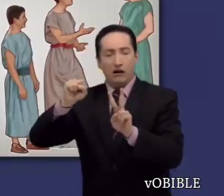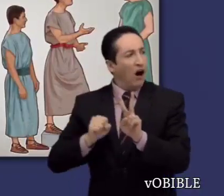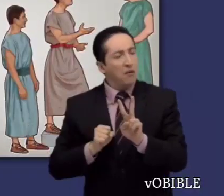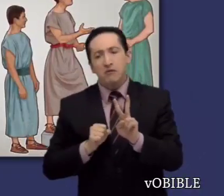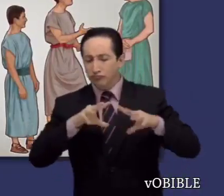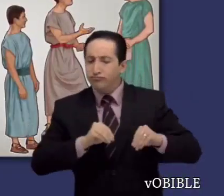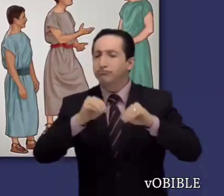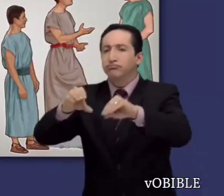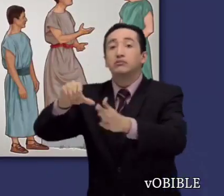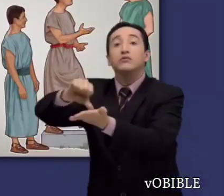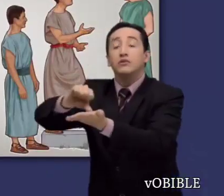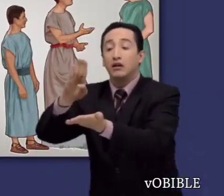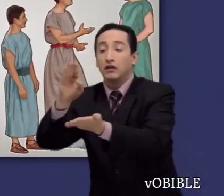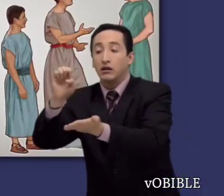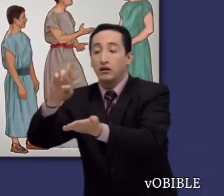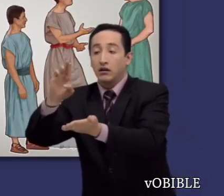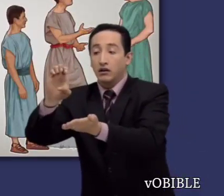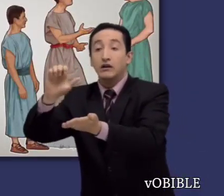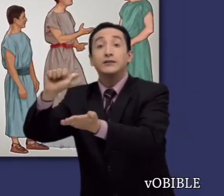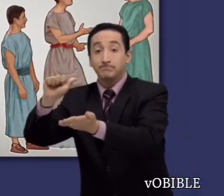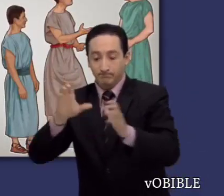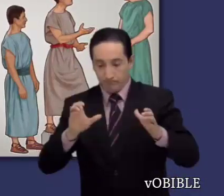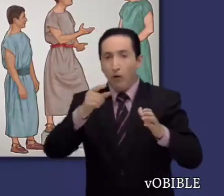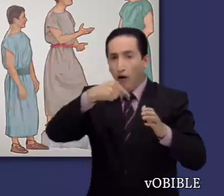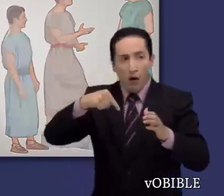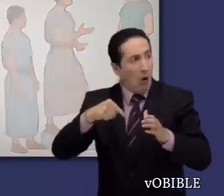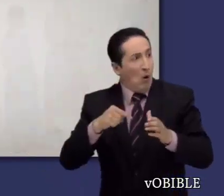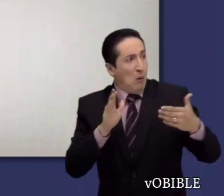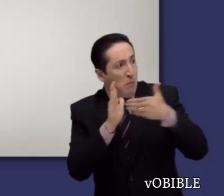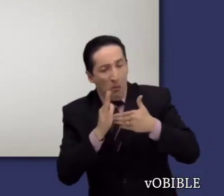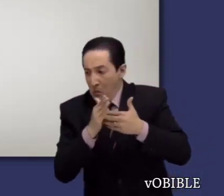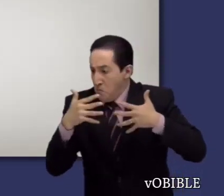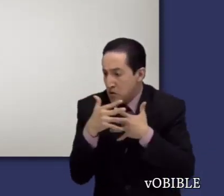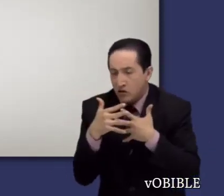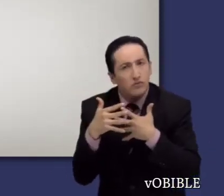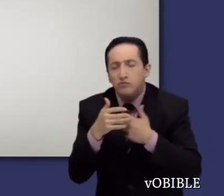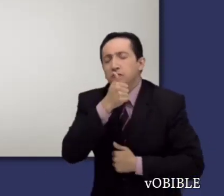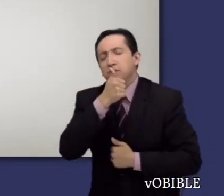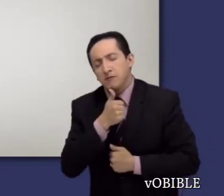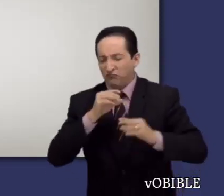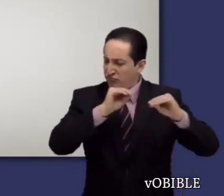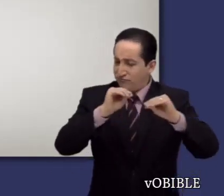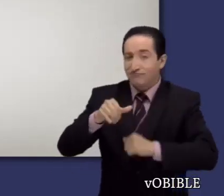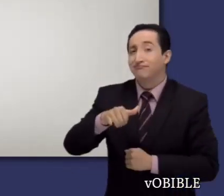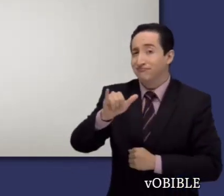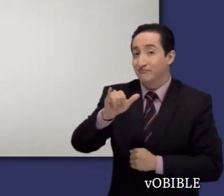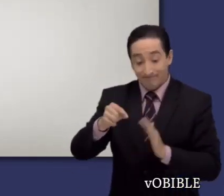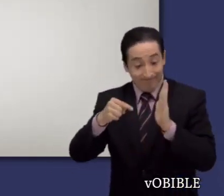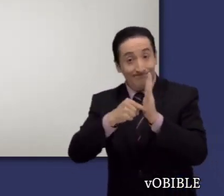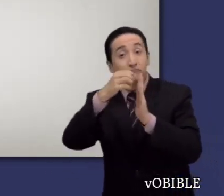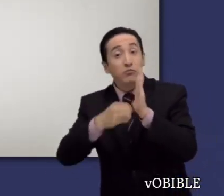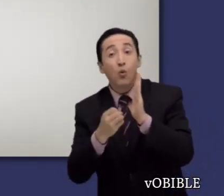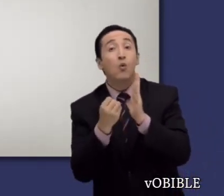predicando incluso cuando Pablo y Silas tuvieron que irse a Berea. Primera a los Tesalonicenses, tiene cinco